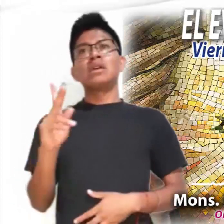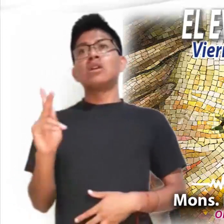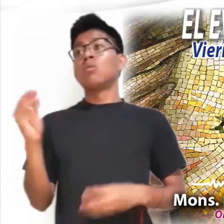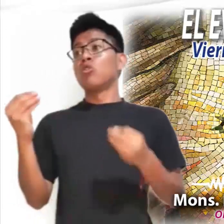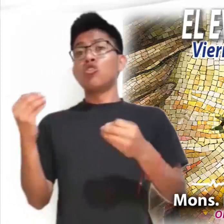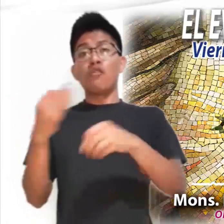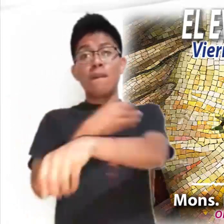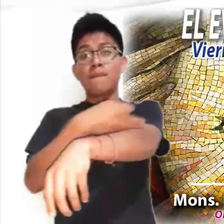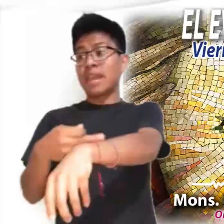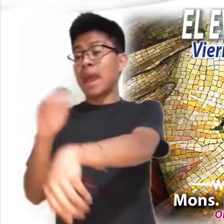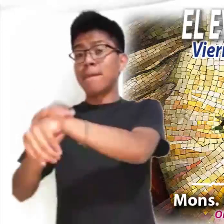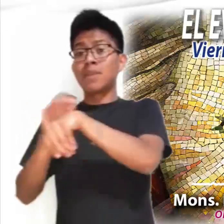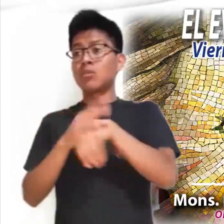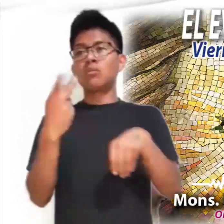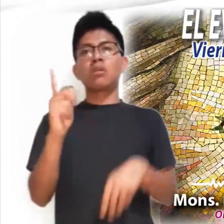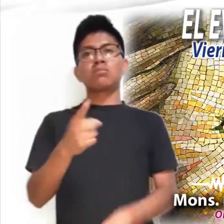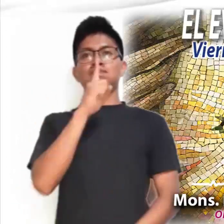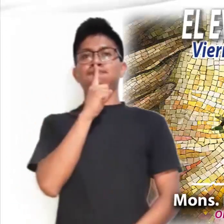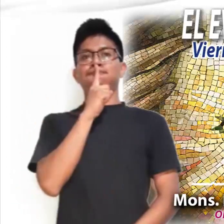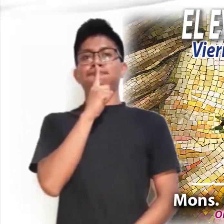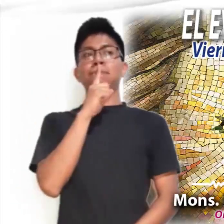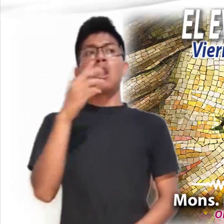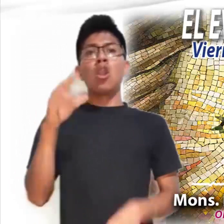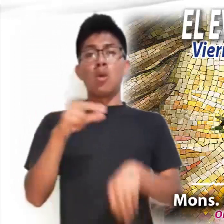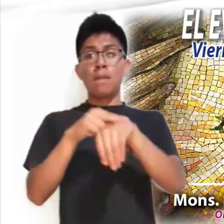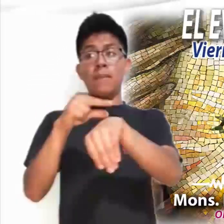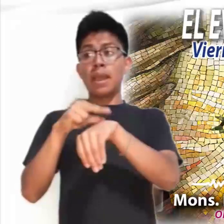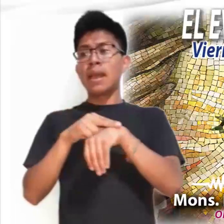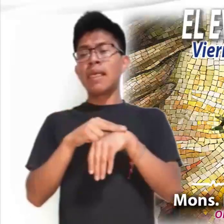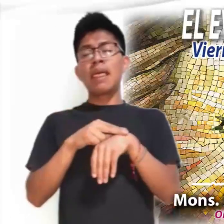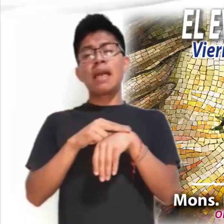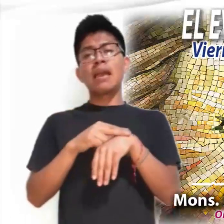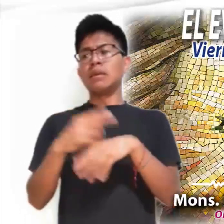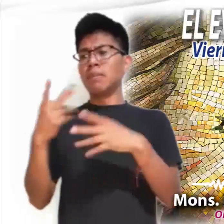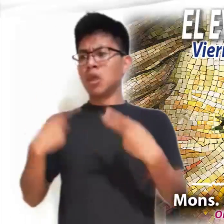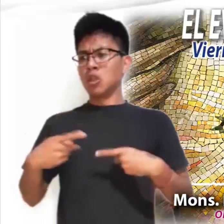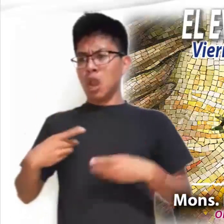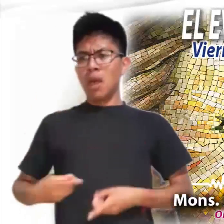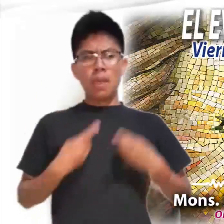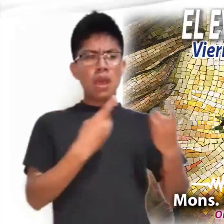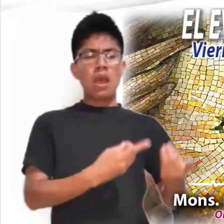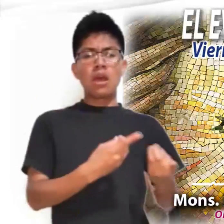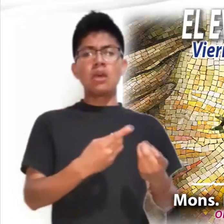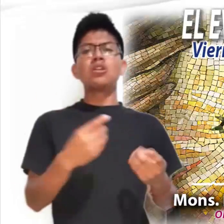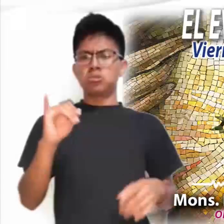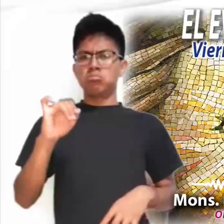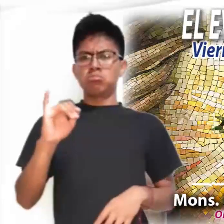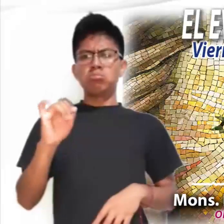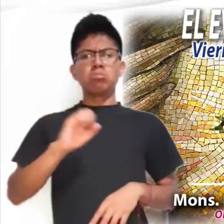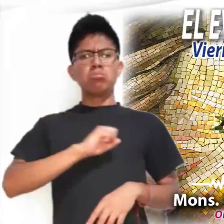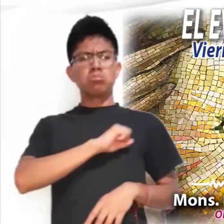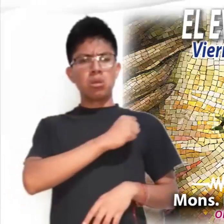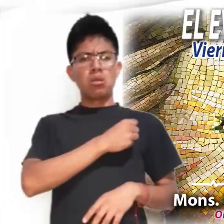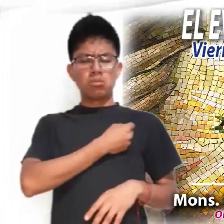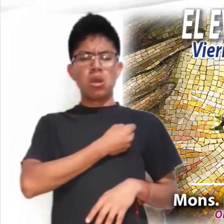hizo un pesado silencio, ya que, aunque decían los médicos que para el donador sería posible vivir sanamente